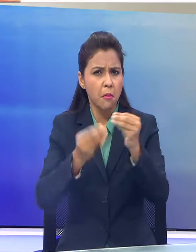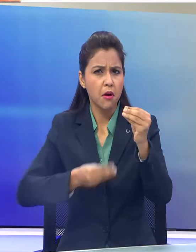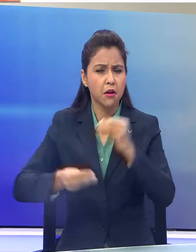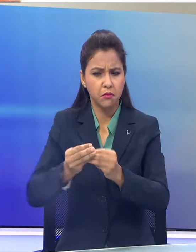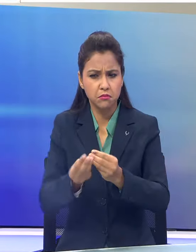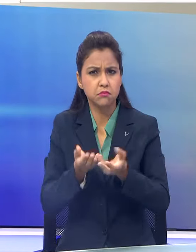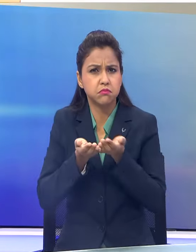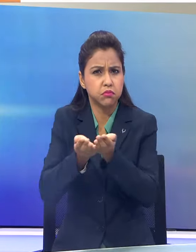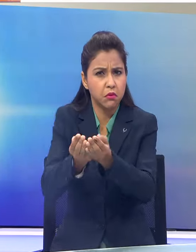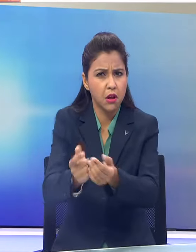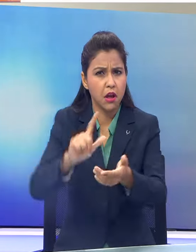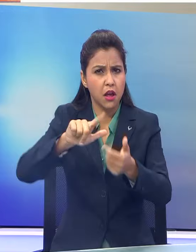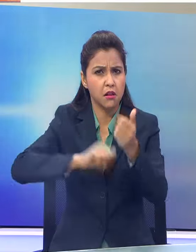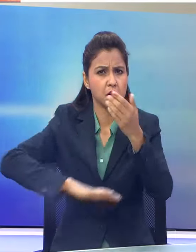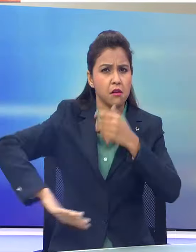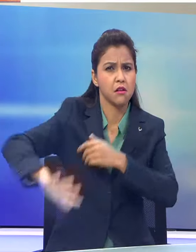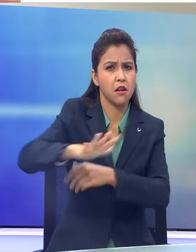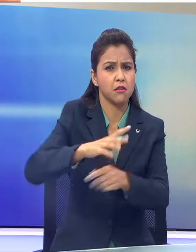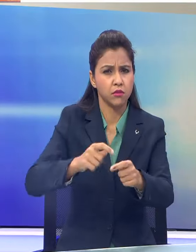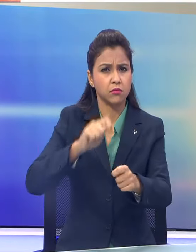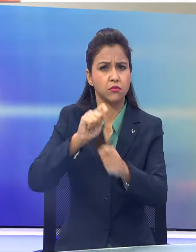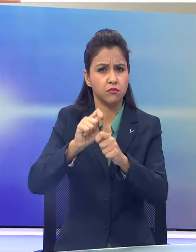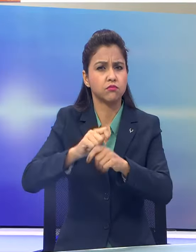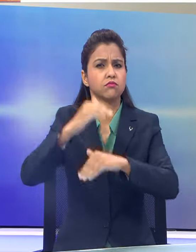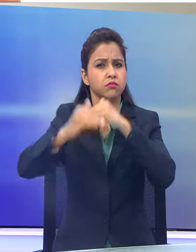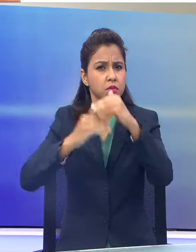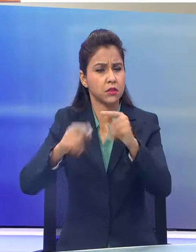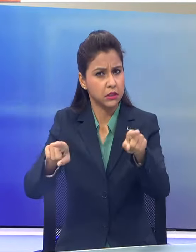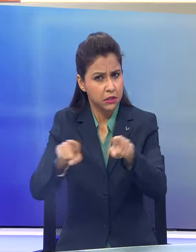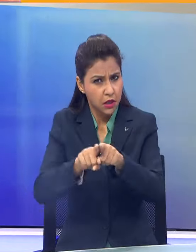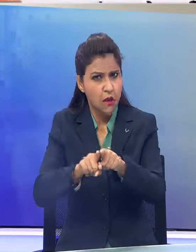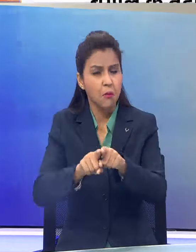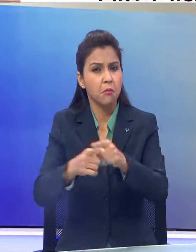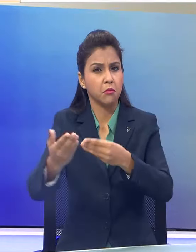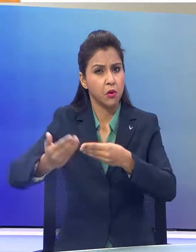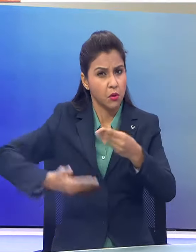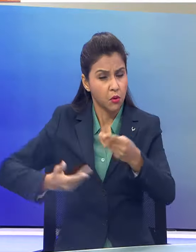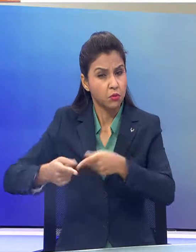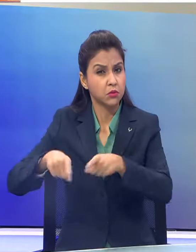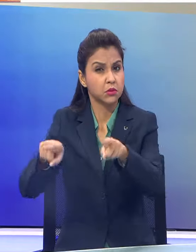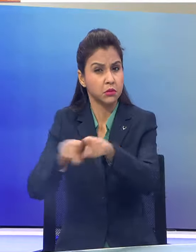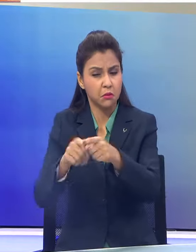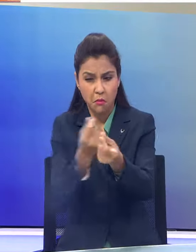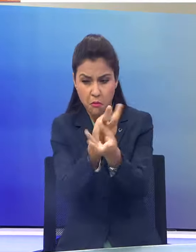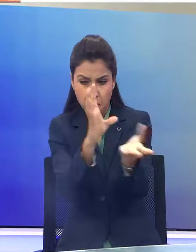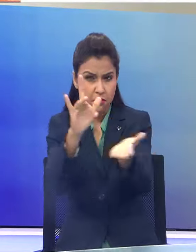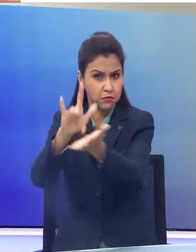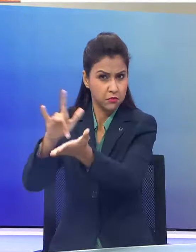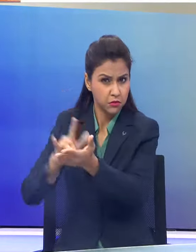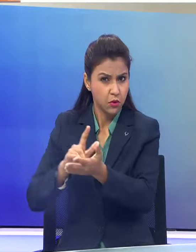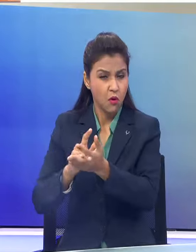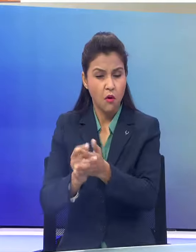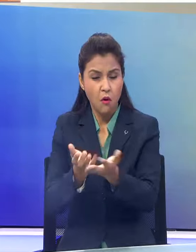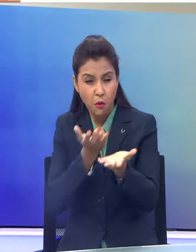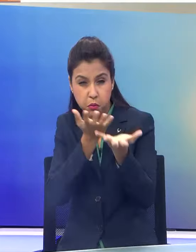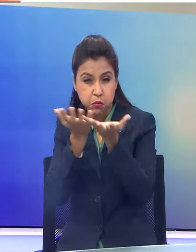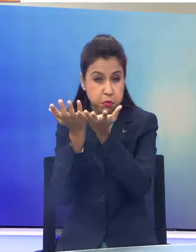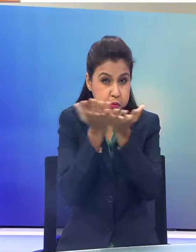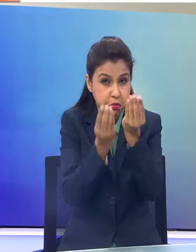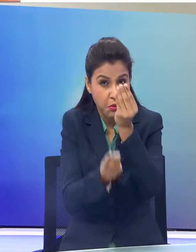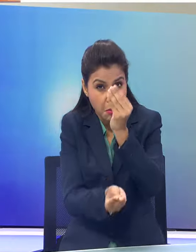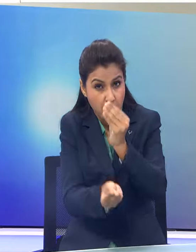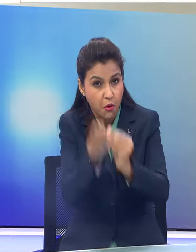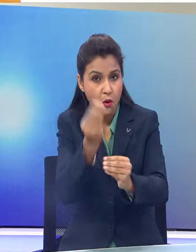एलाकों में लानफॉल की प्रक्रिया भी जारी है जिसके चलते कॉलकटा समेथ राज्ये के कई हिस्सों में तेज हवाओं के साथ